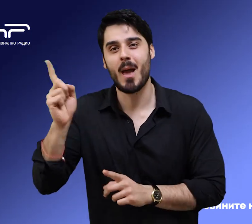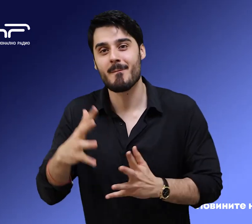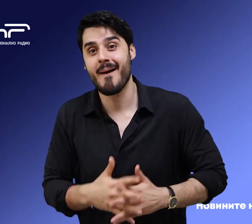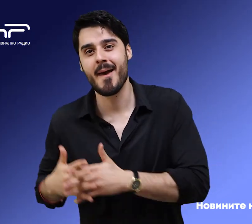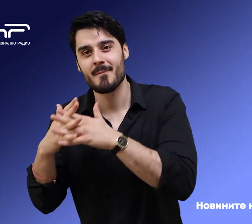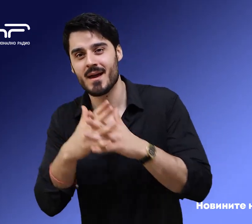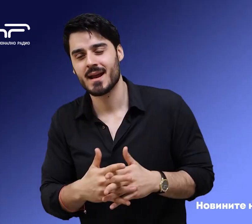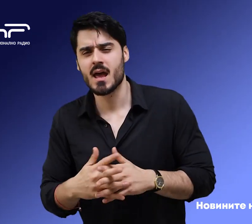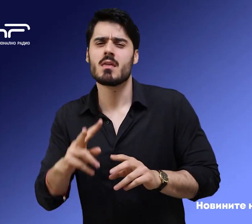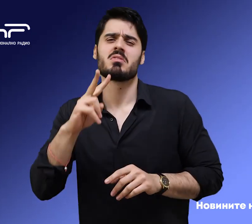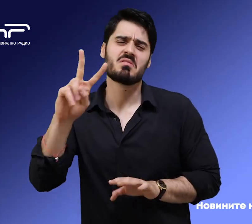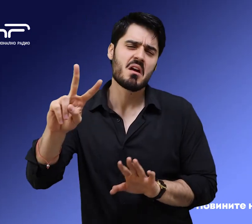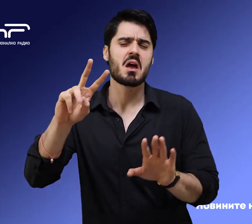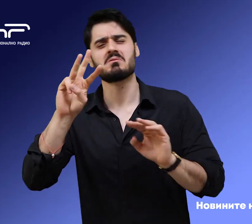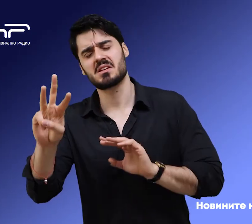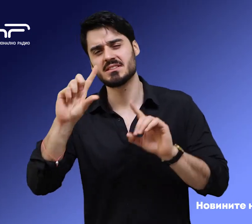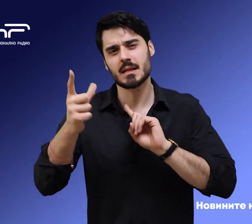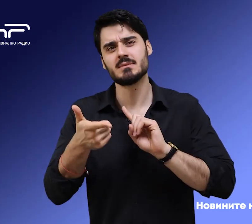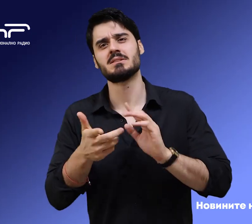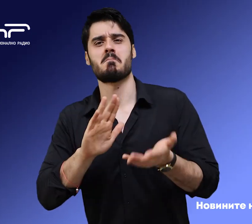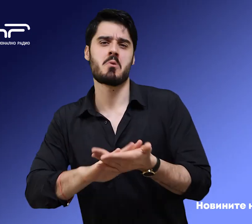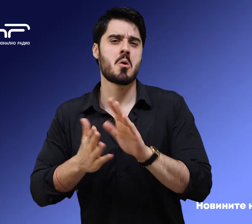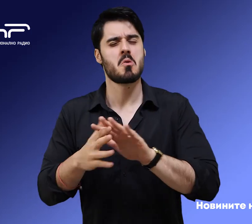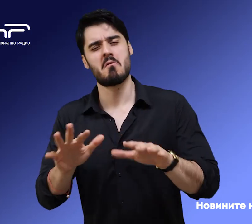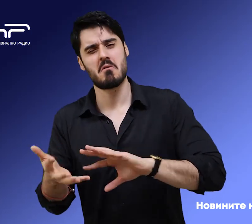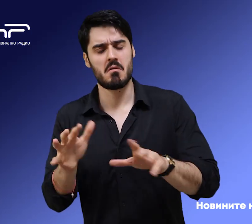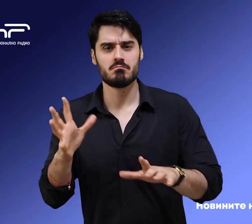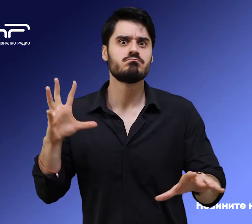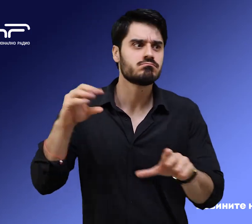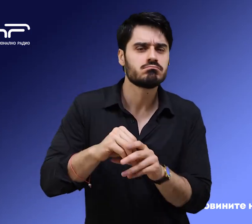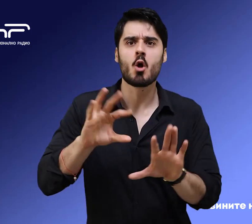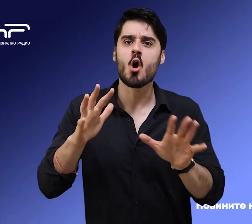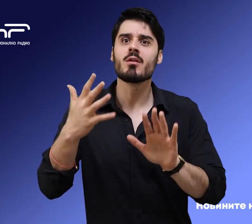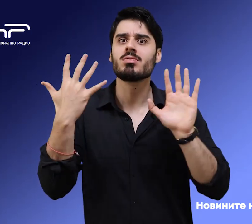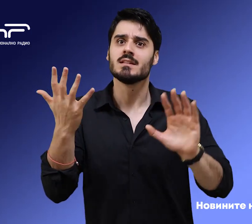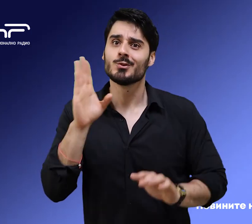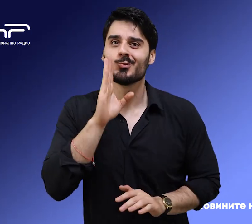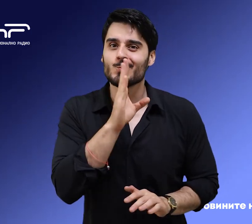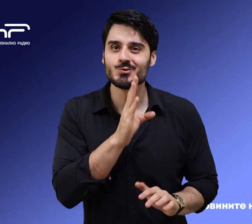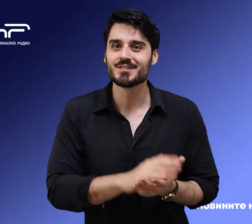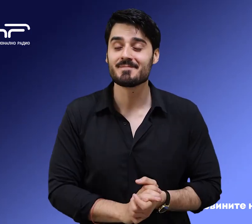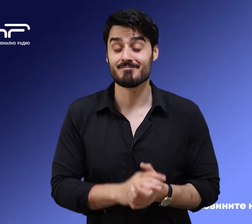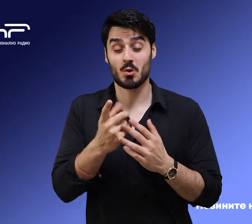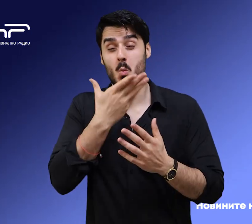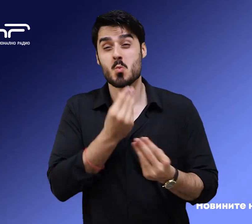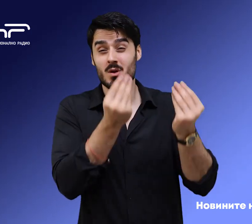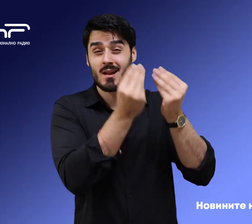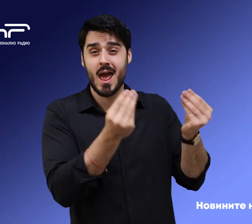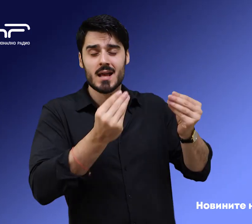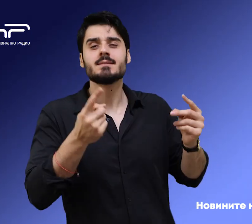трябва обичайно две-три седмици и в нея се включват не по-малко от 10 човека. Самата украса тази година е тело на